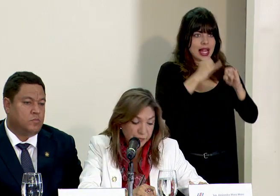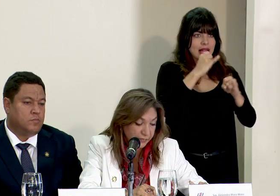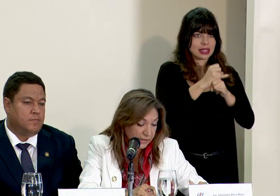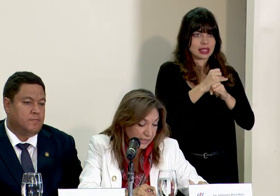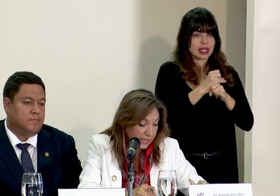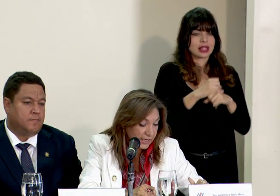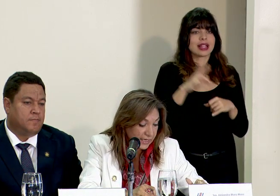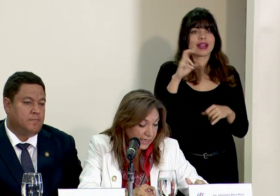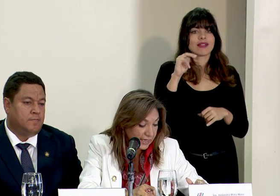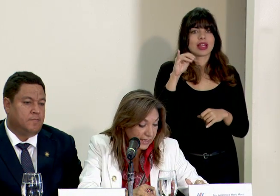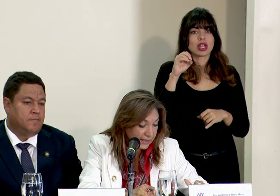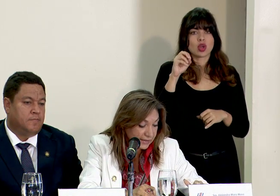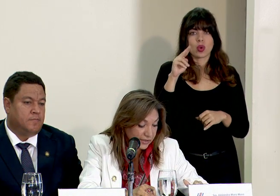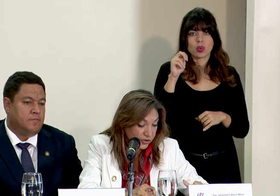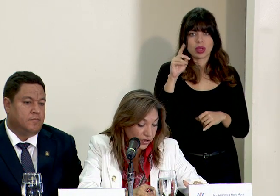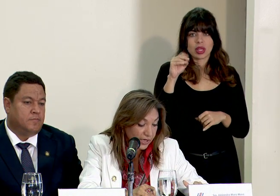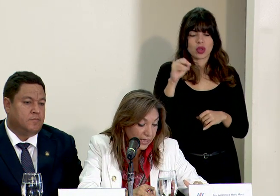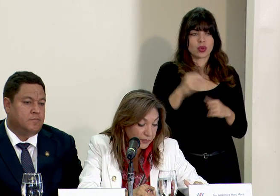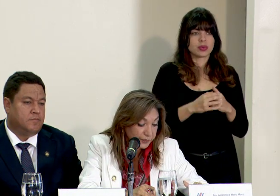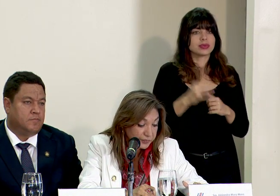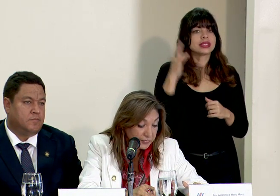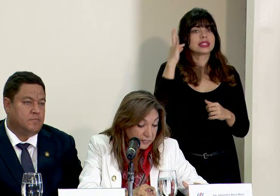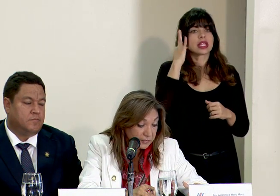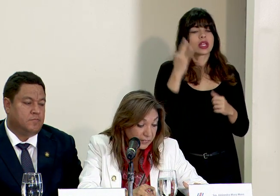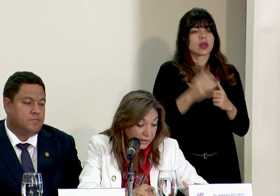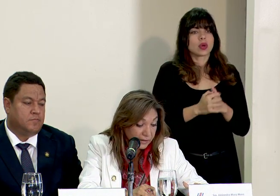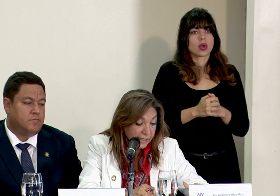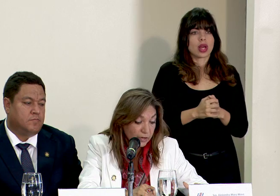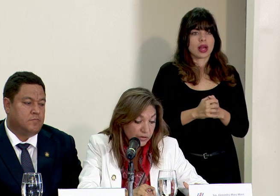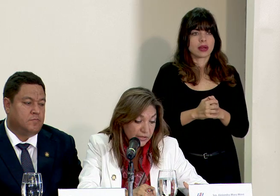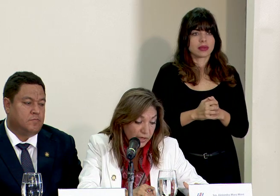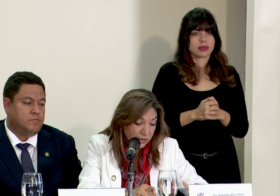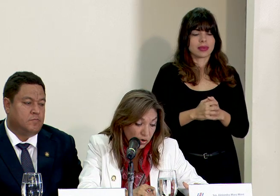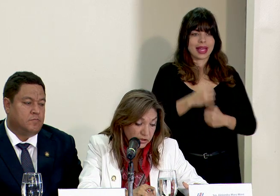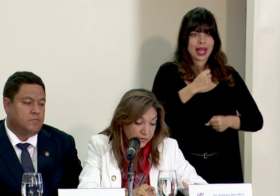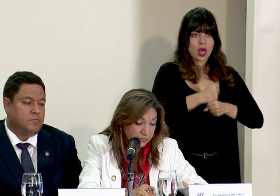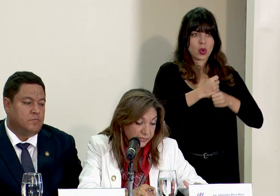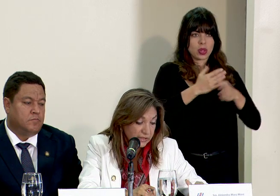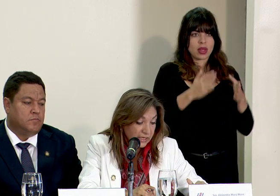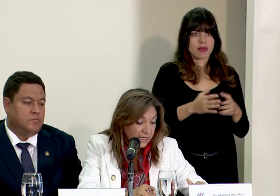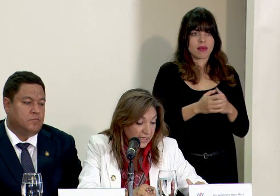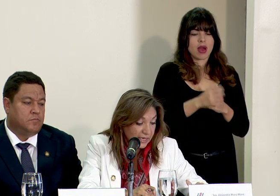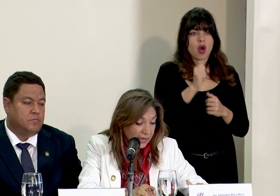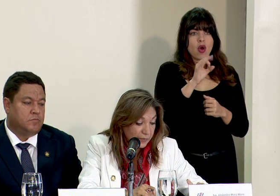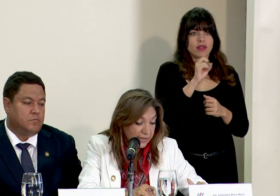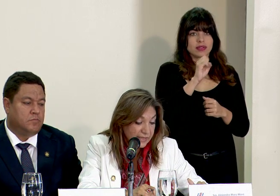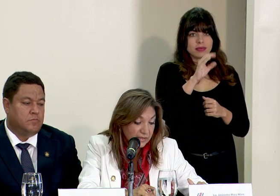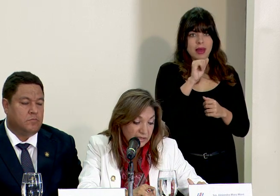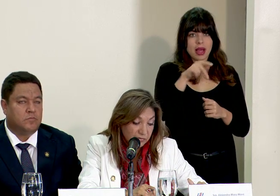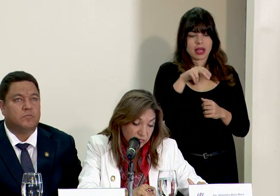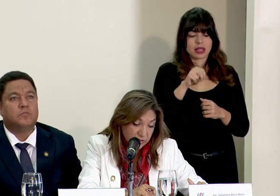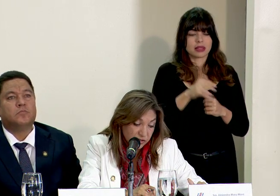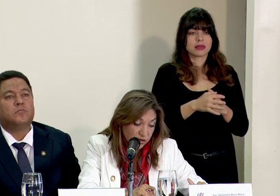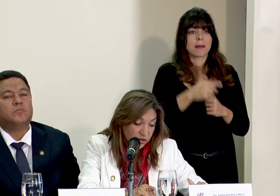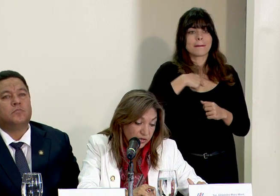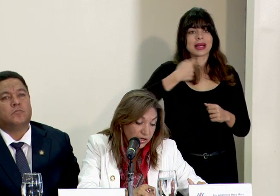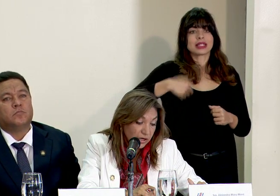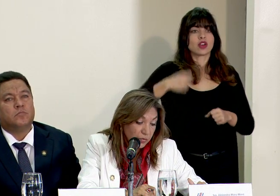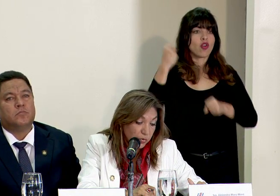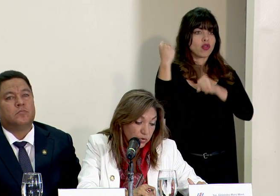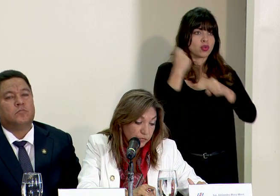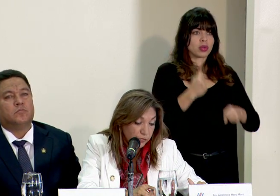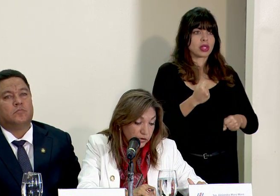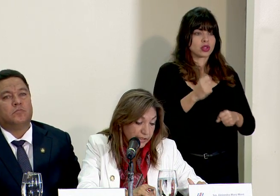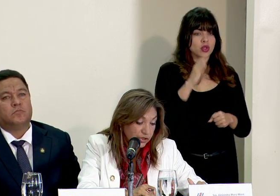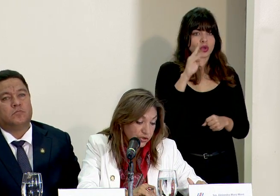Reino Unido, la señora ejecutiva de Oxfam, la presidenta de la Fundación